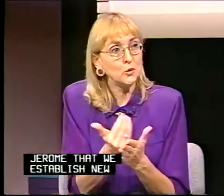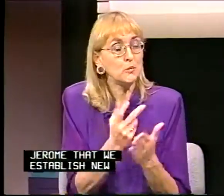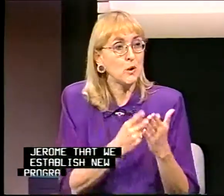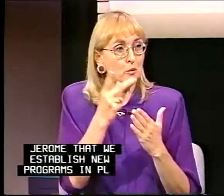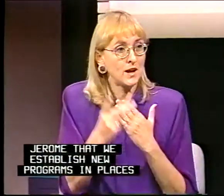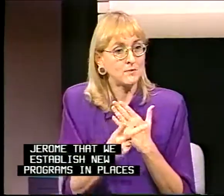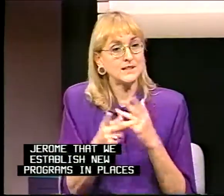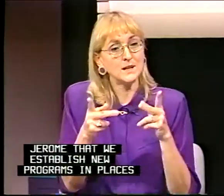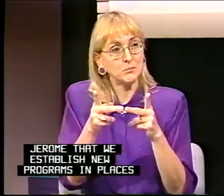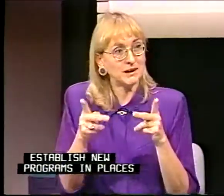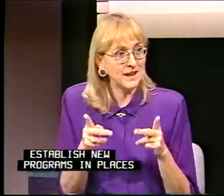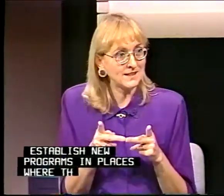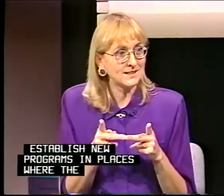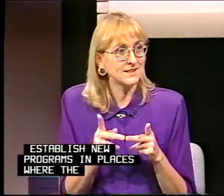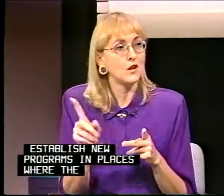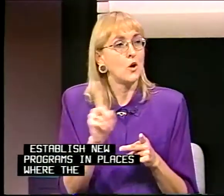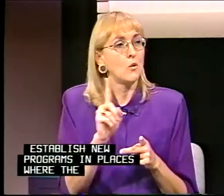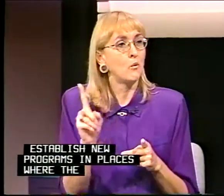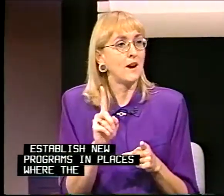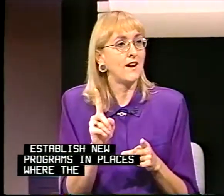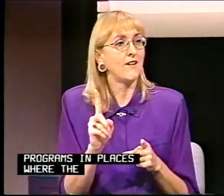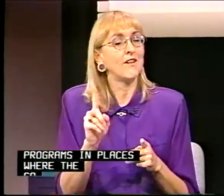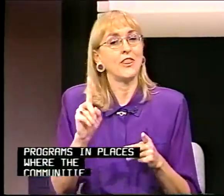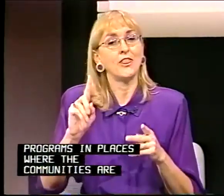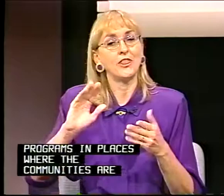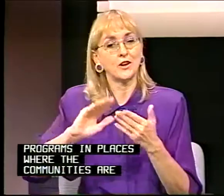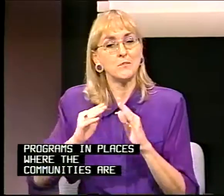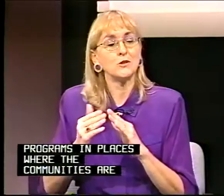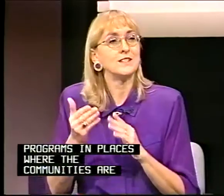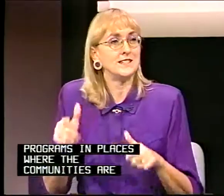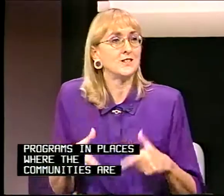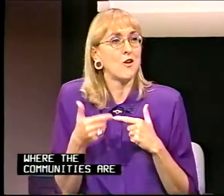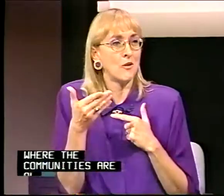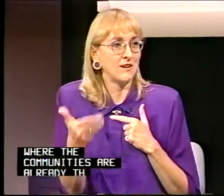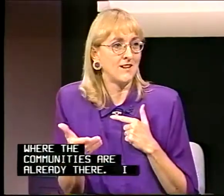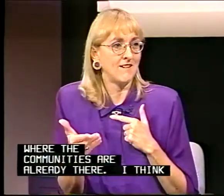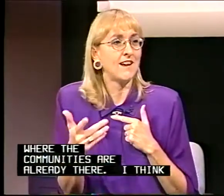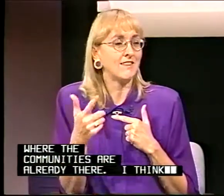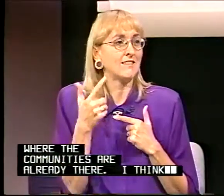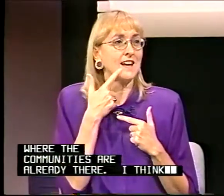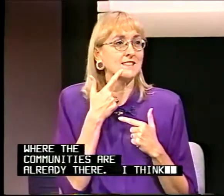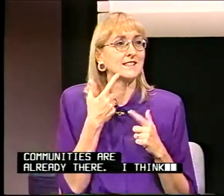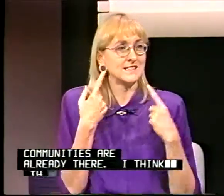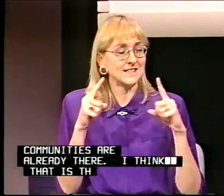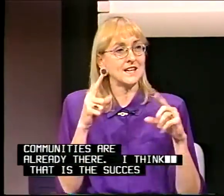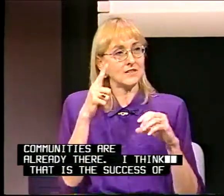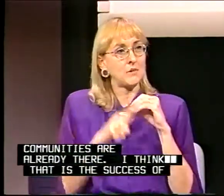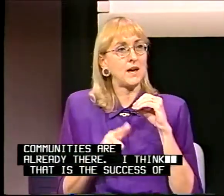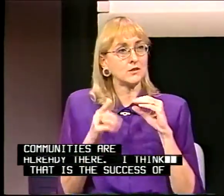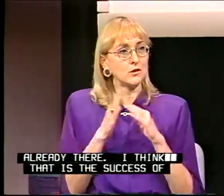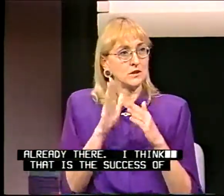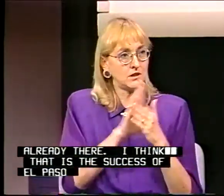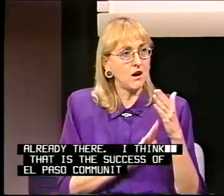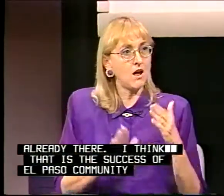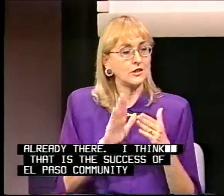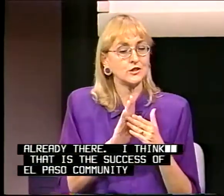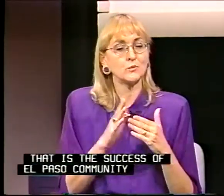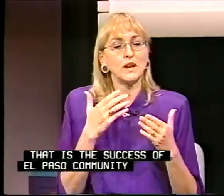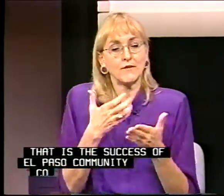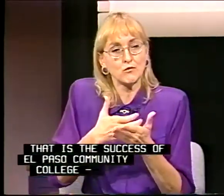programs in places where the communities are already there. I think that's the success of El Paso Community College is we have a